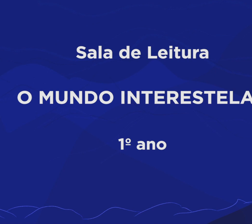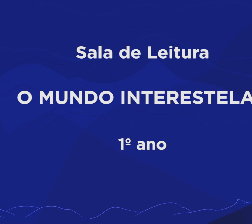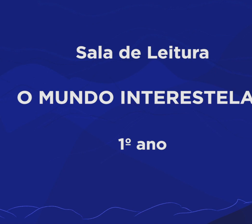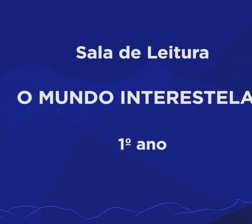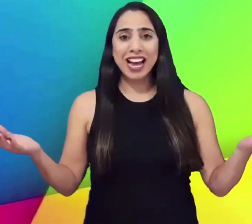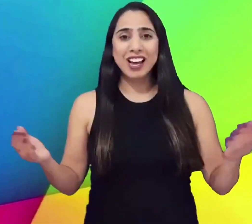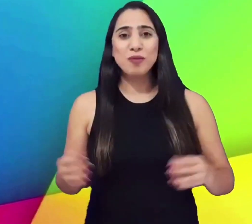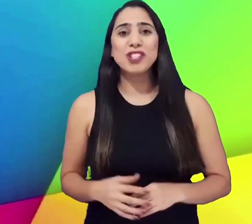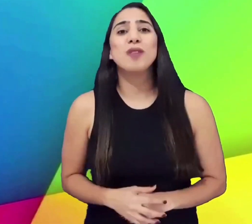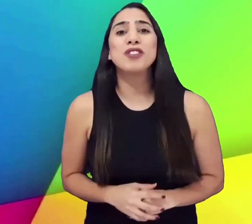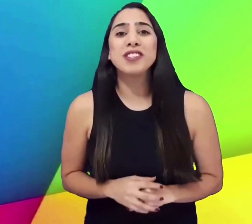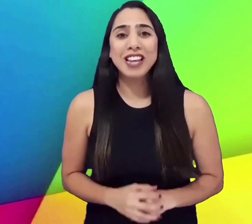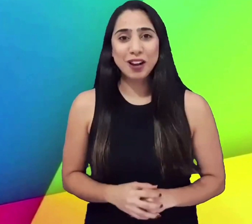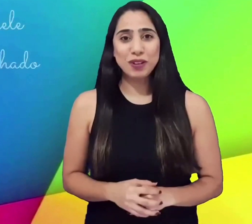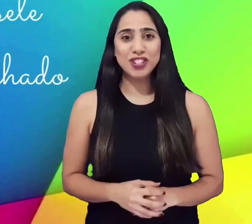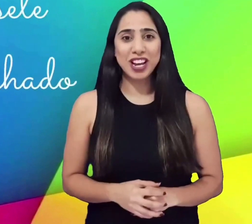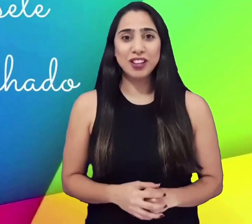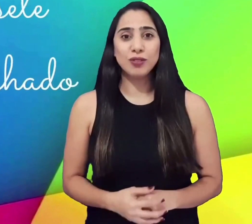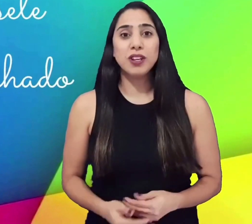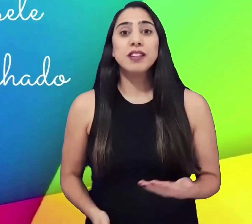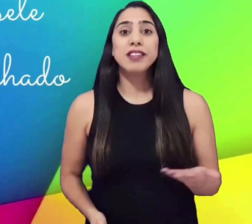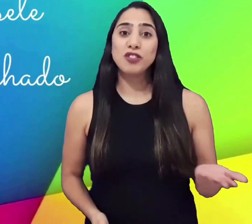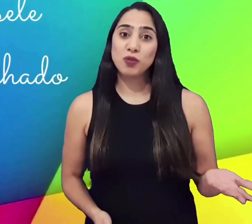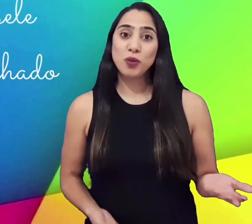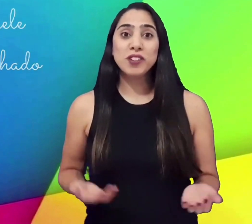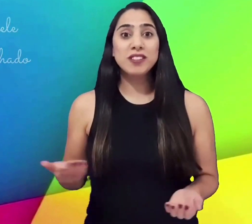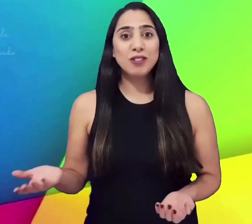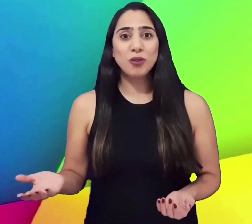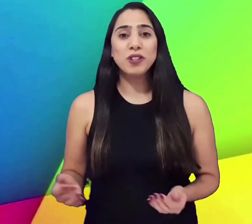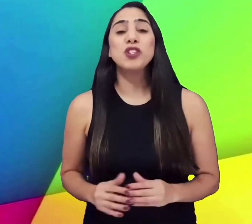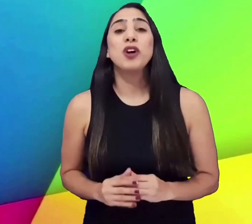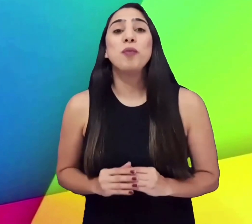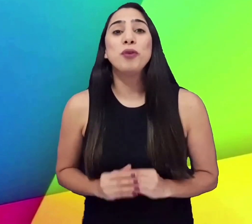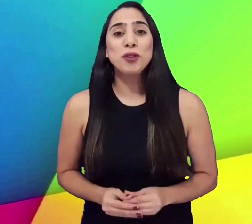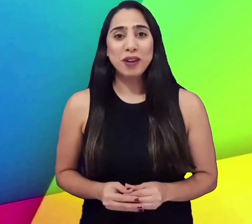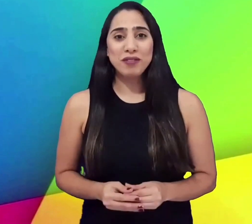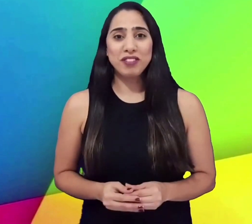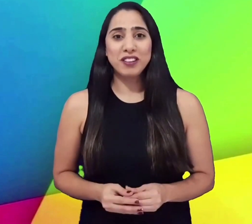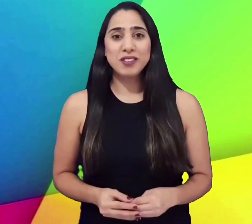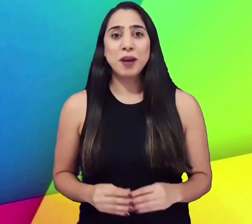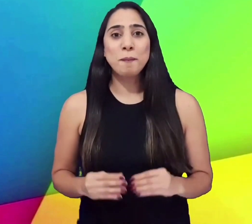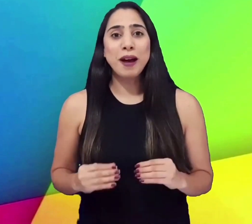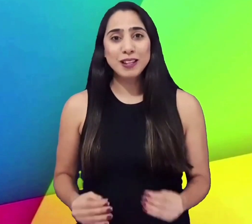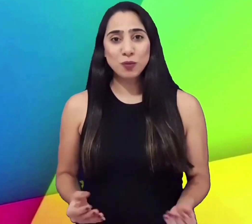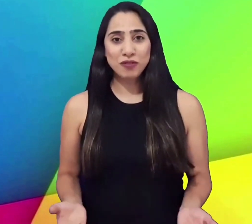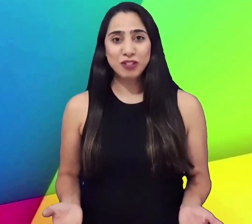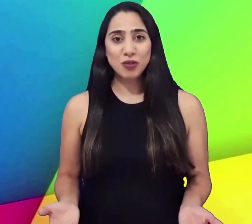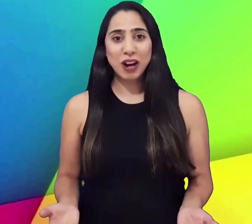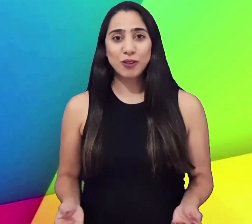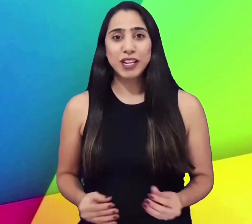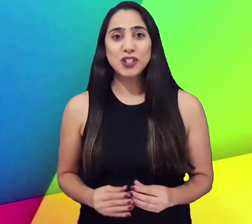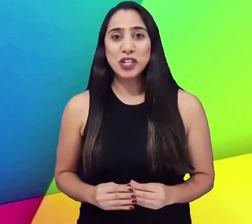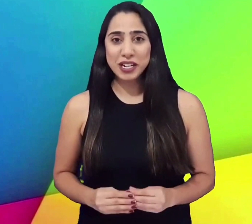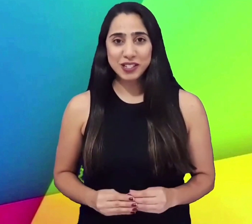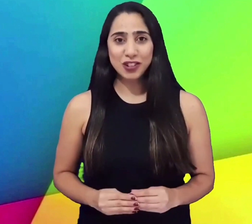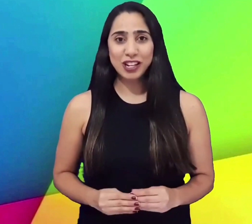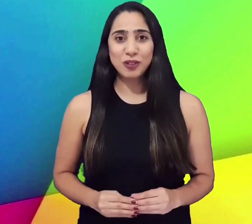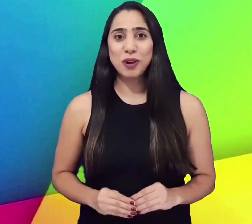Olá, eu me chamo Gisele Machado. Sejam todas e todos muito bem-vindos a mais uma videoaula que a Gerência de Leitura